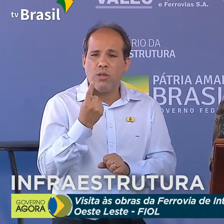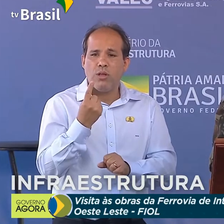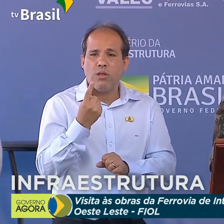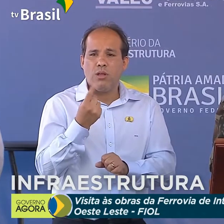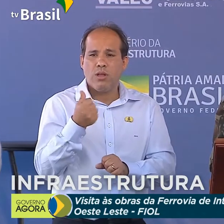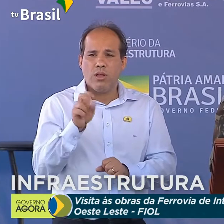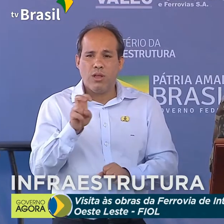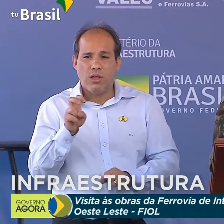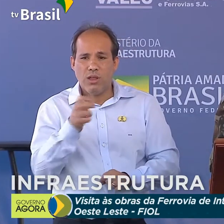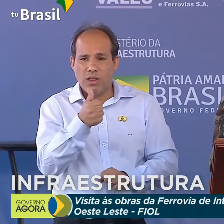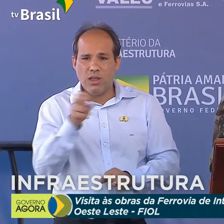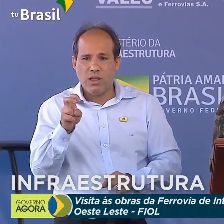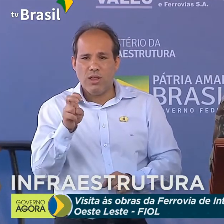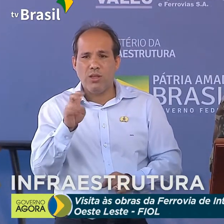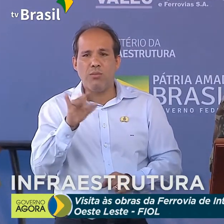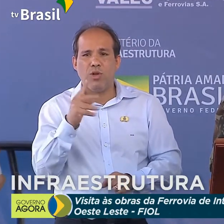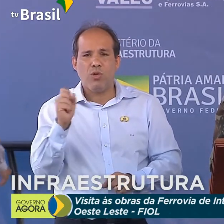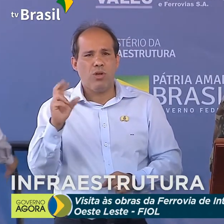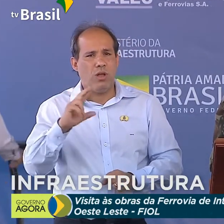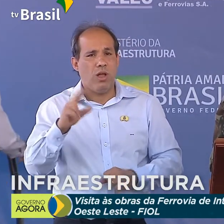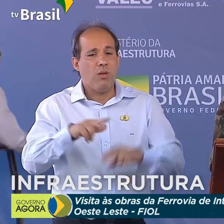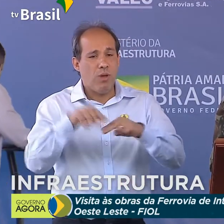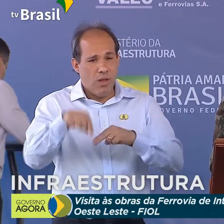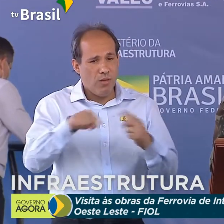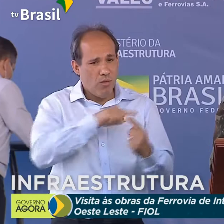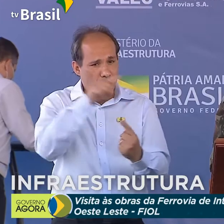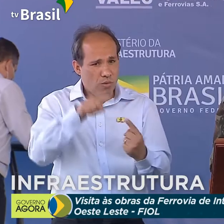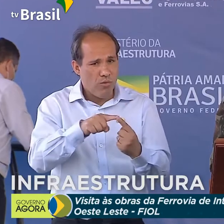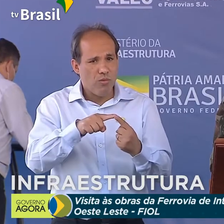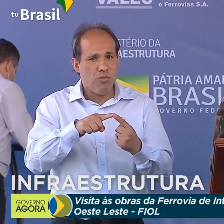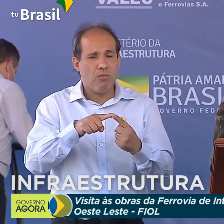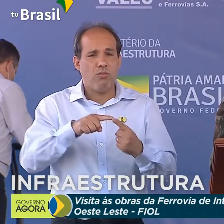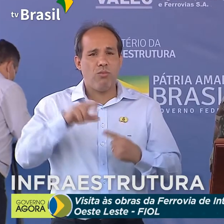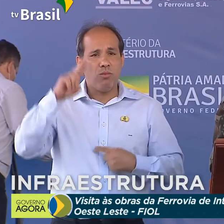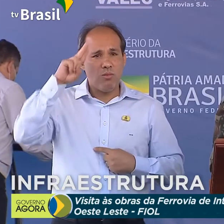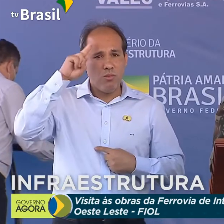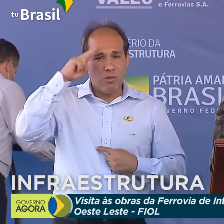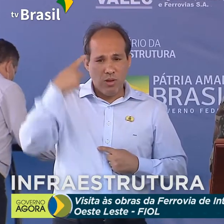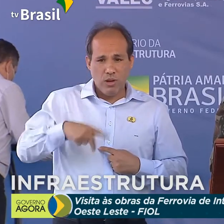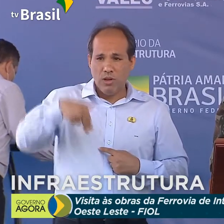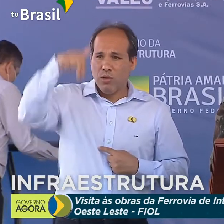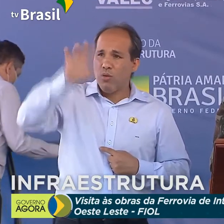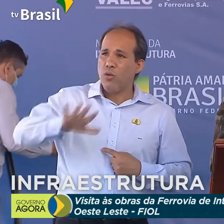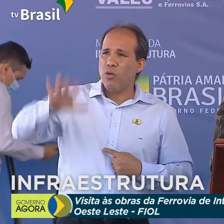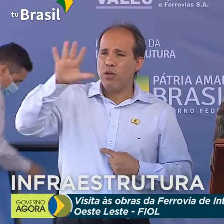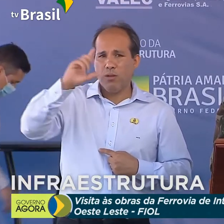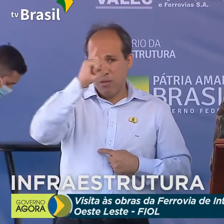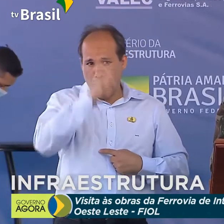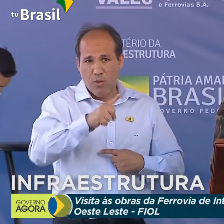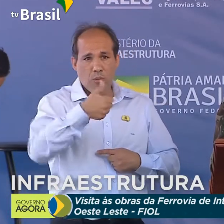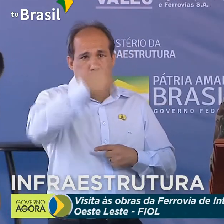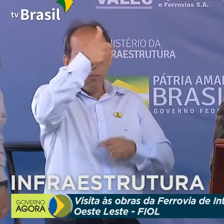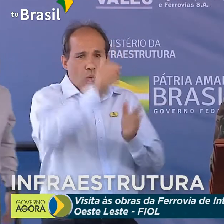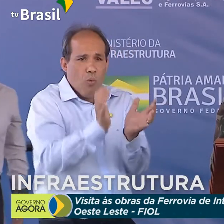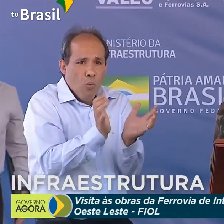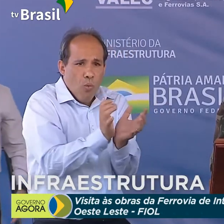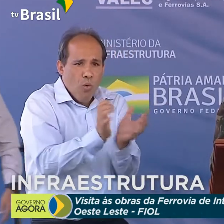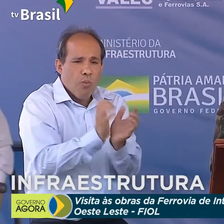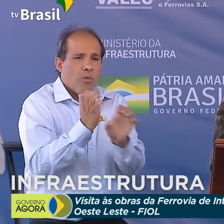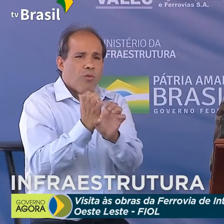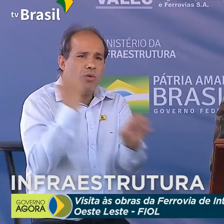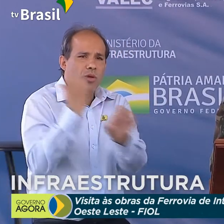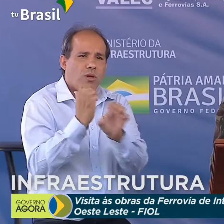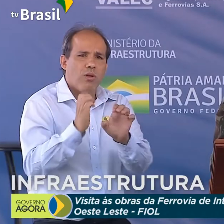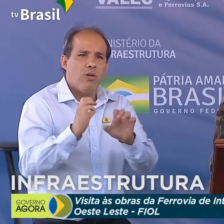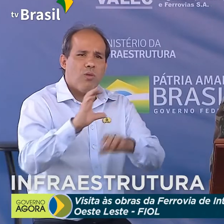Para essa missão, o Comando Militar do Nordeste, responsável pela obra, designou o primeiro grupamento de engenharia